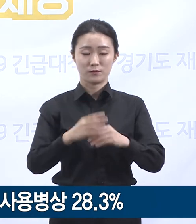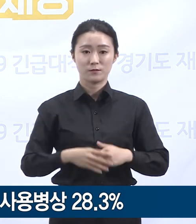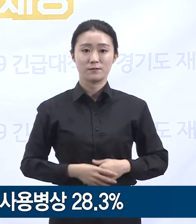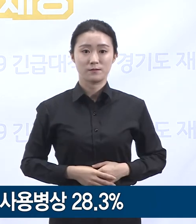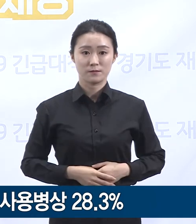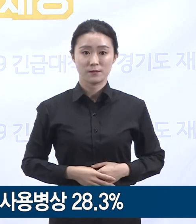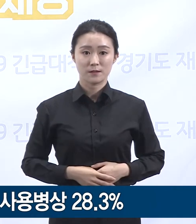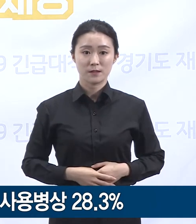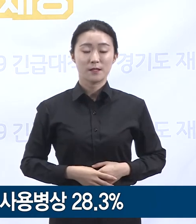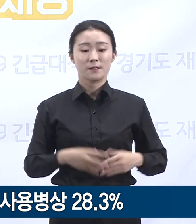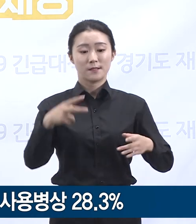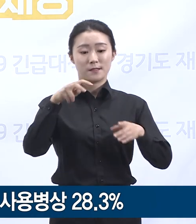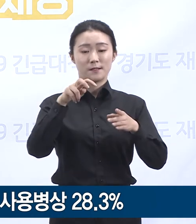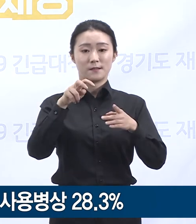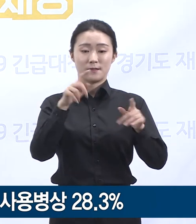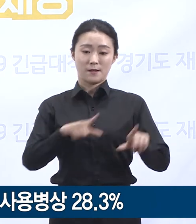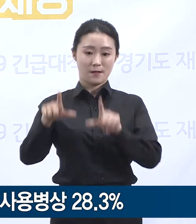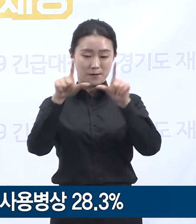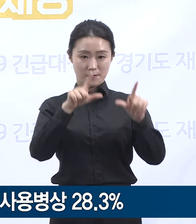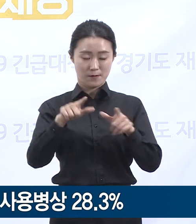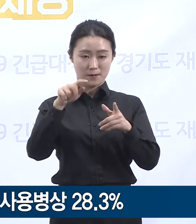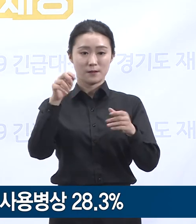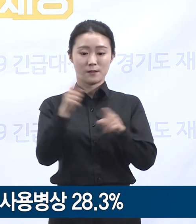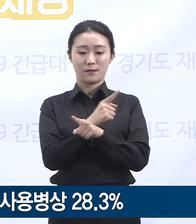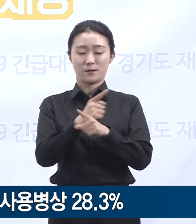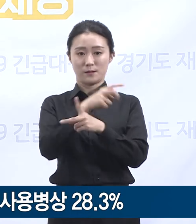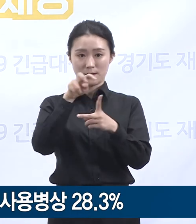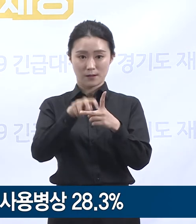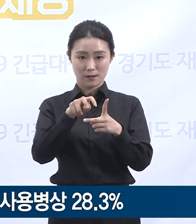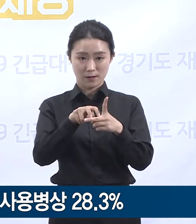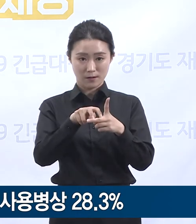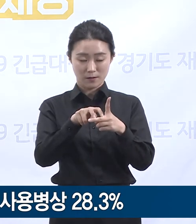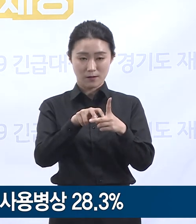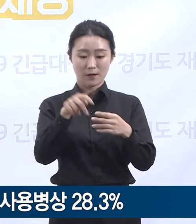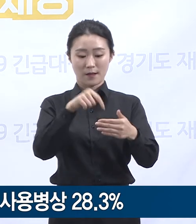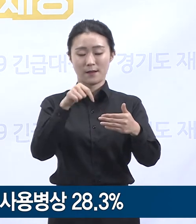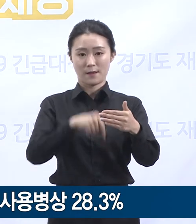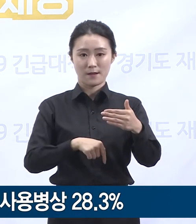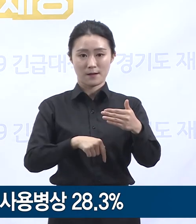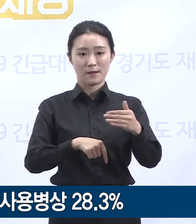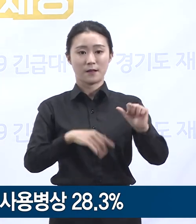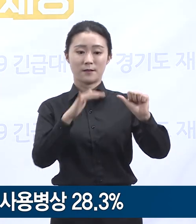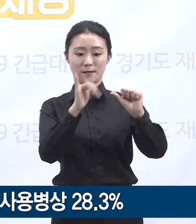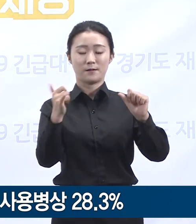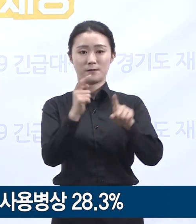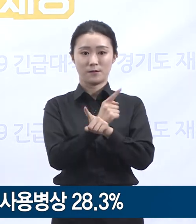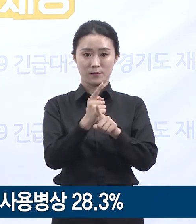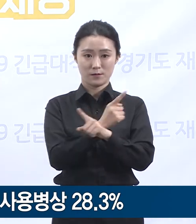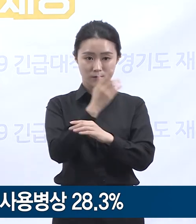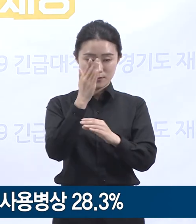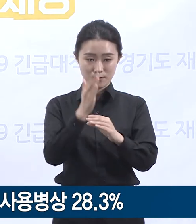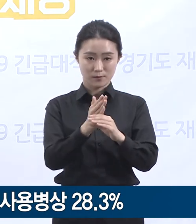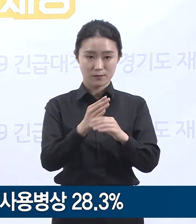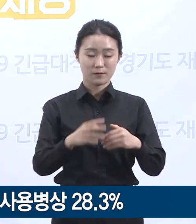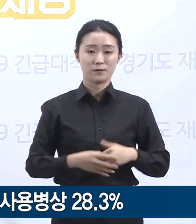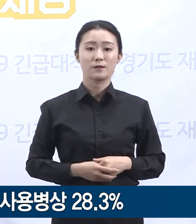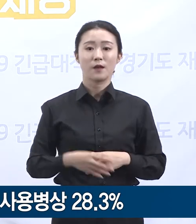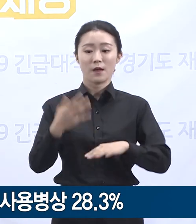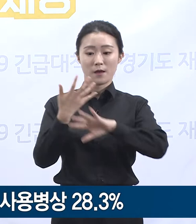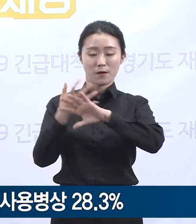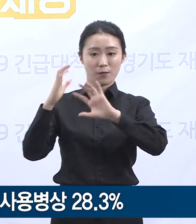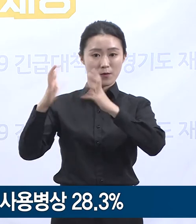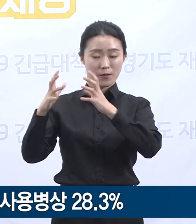확진자가 생활하고 있으며 타시도 및 외국인 포함 총 161명의 확진자가 현재 도내 의료기관과